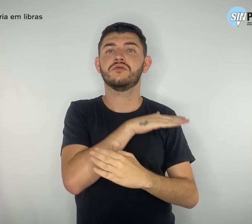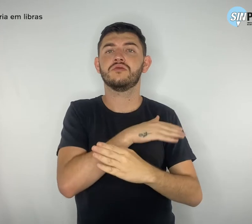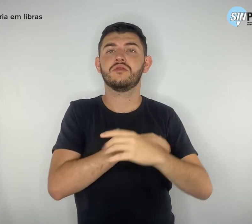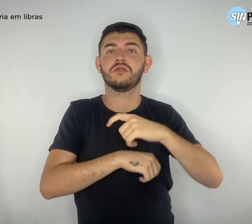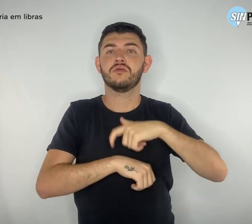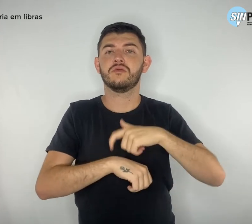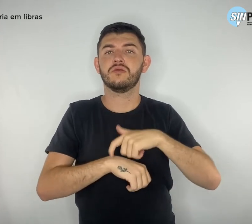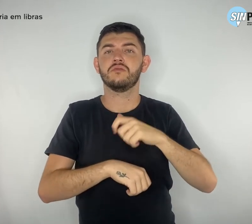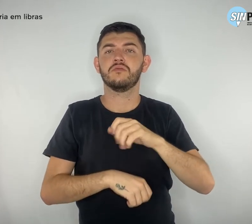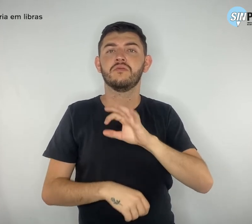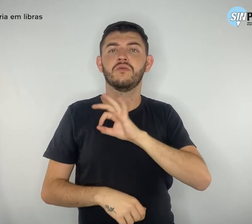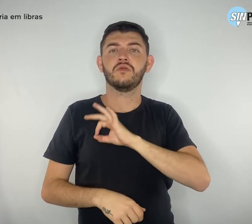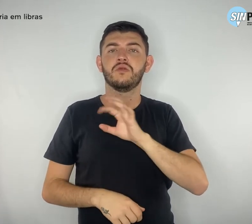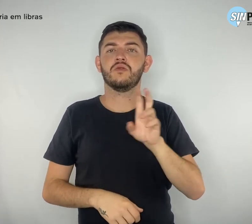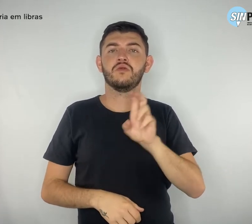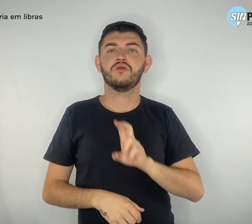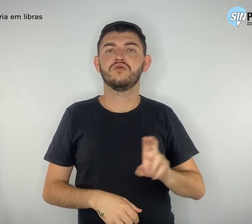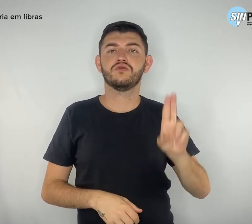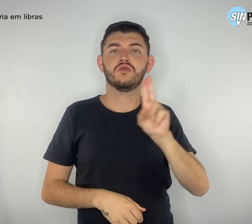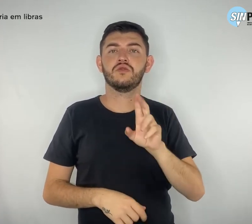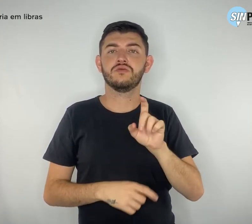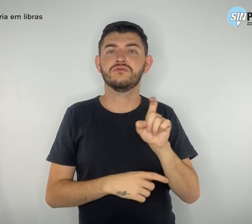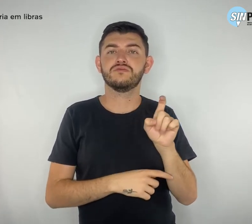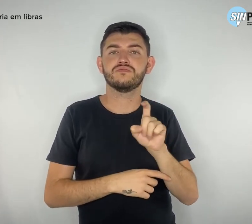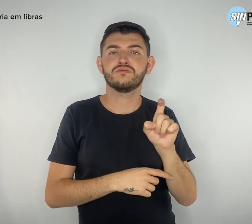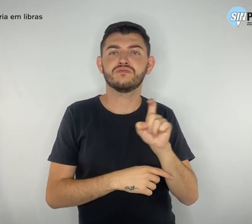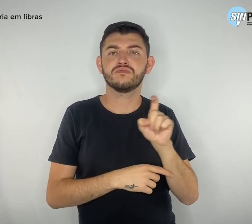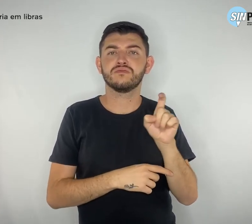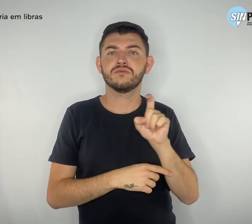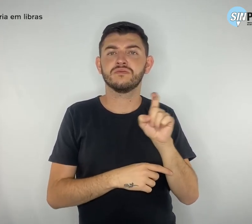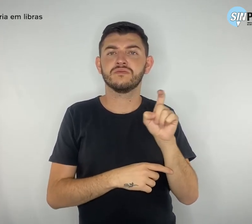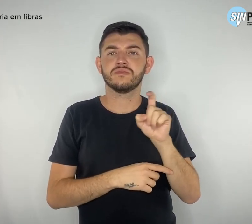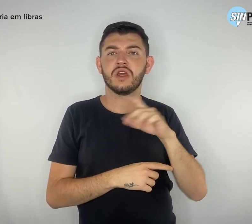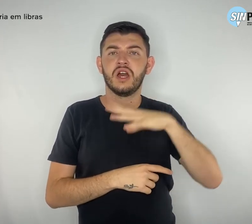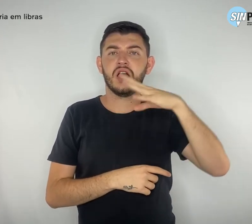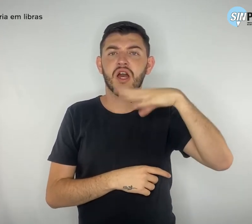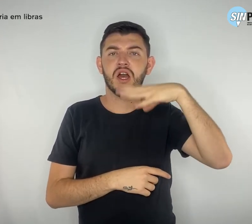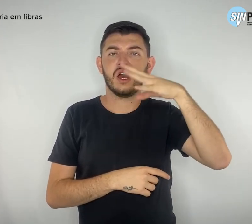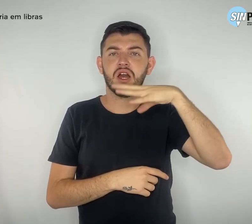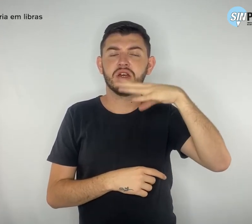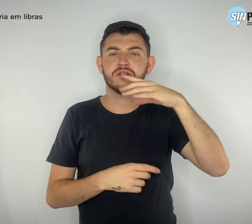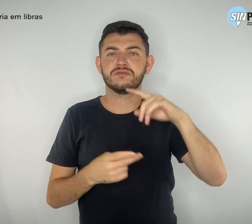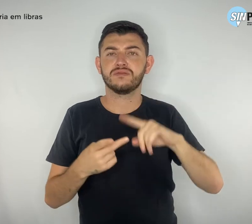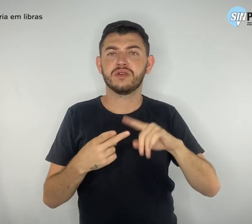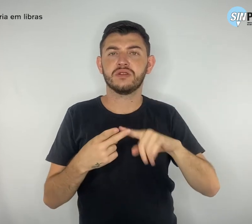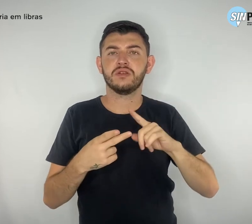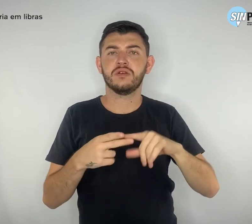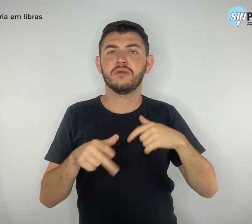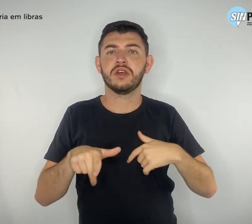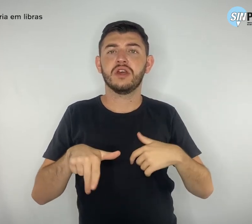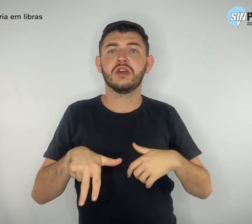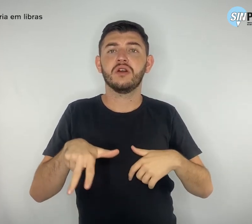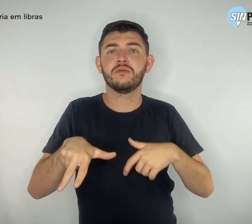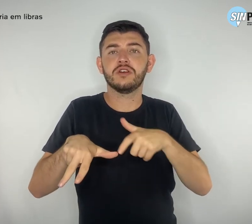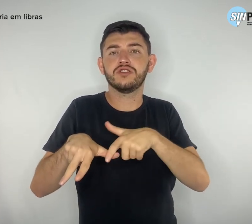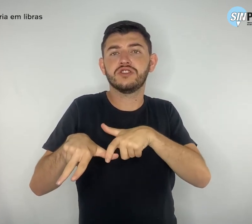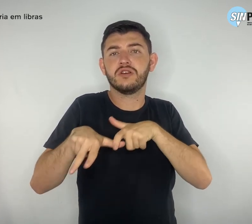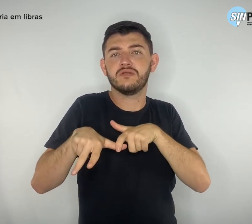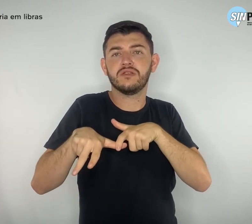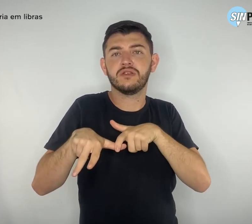de pimenta, uma chave de braço e algemas para imobilizar um adolescente que brigava com outro